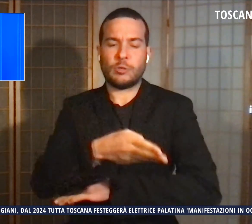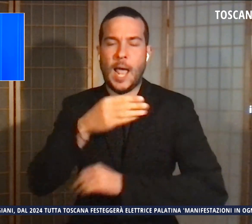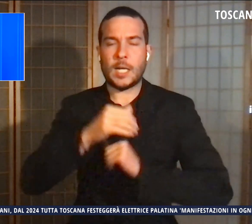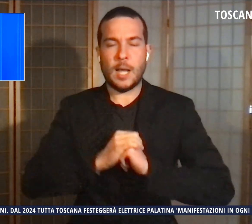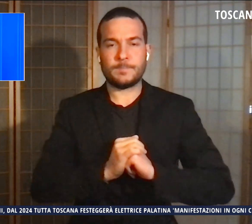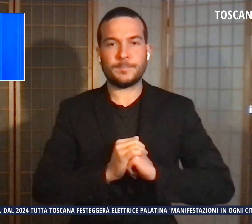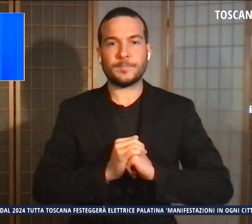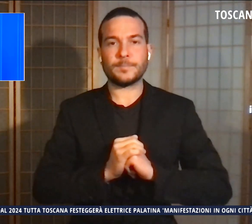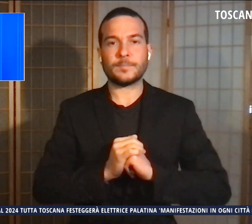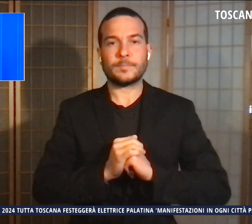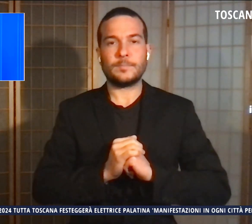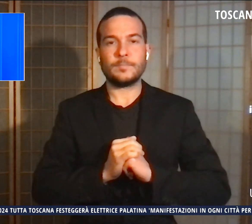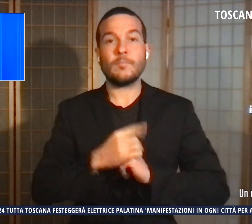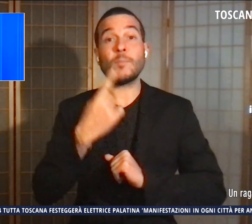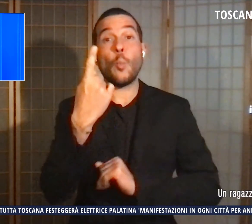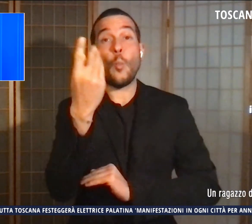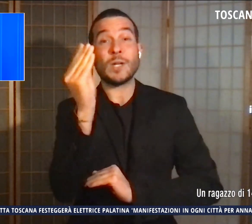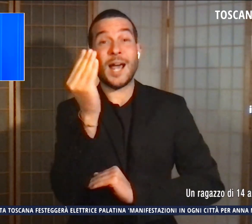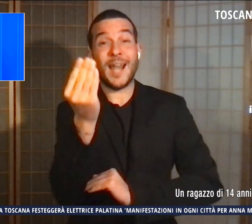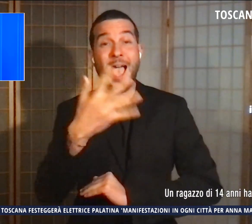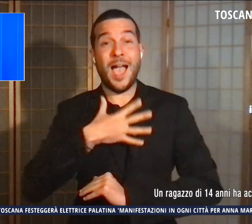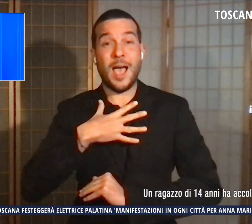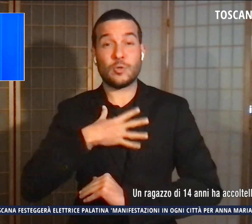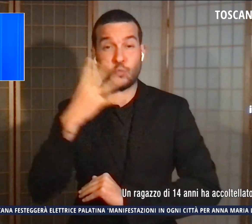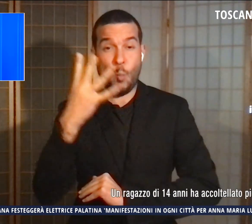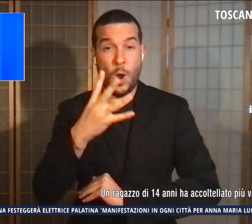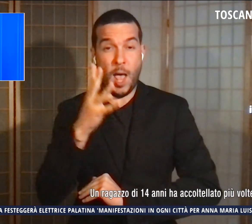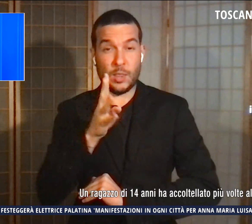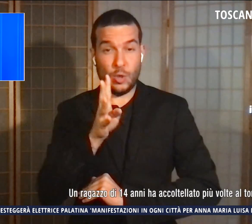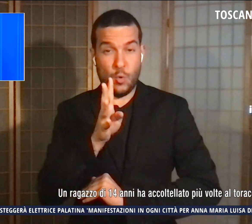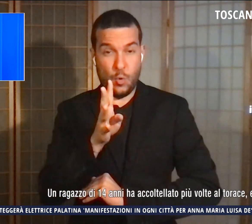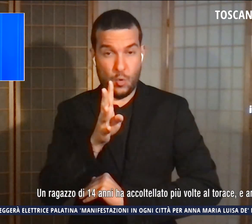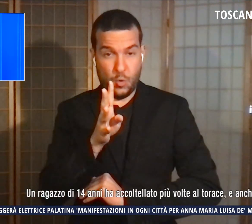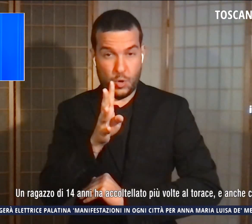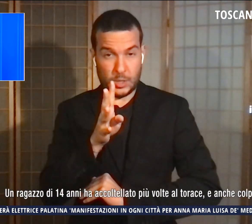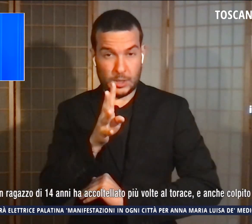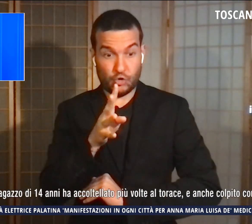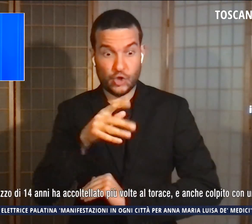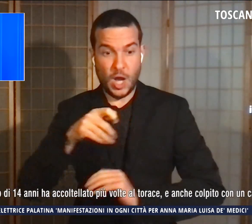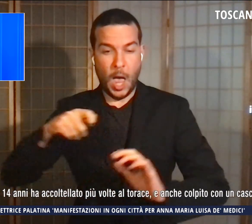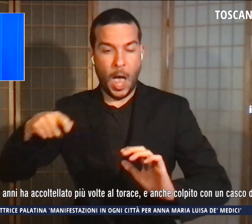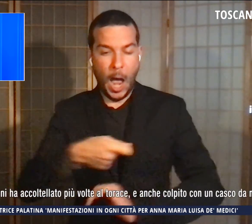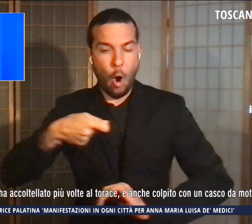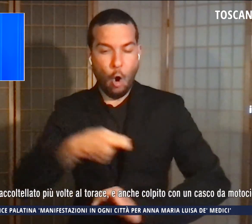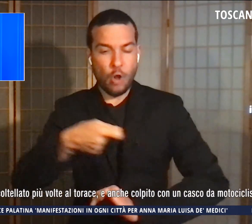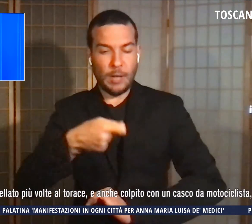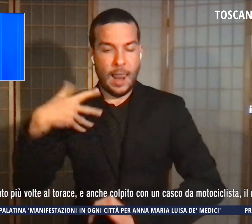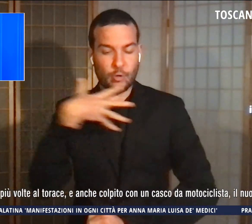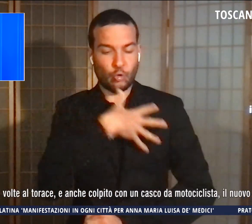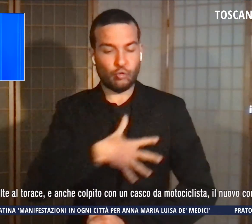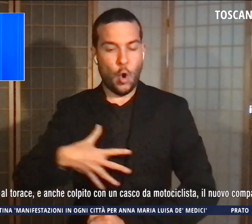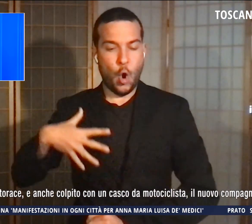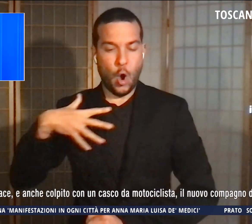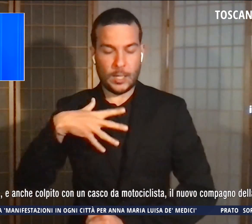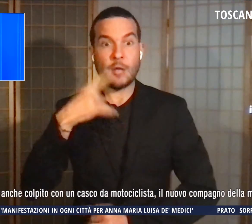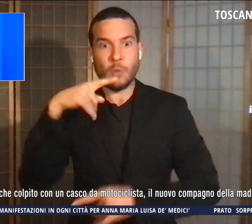Un ragazzo di 14 anni ha coltellato più volte al torace e ha anche colpito con un casco